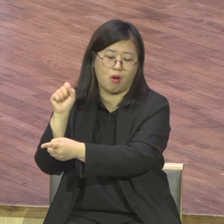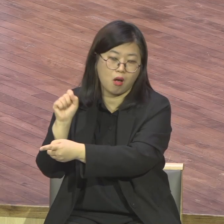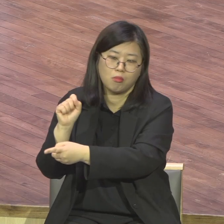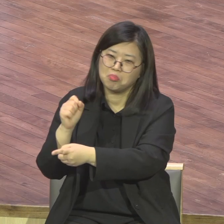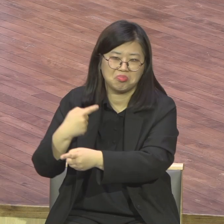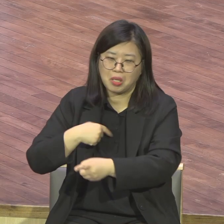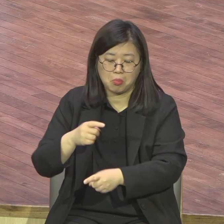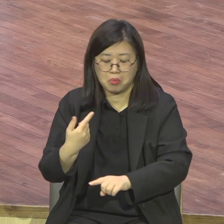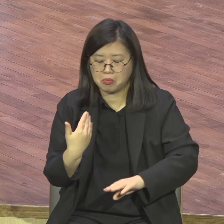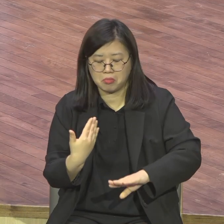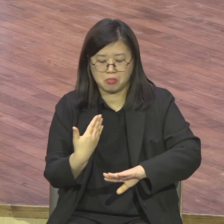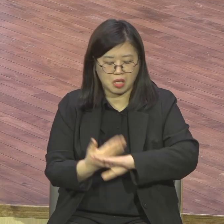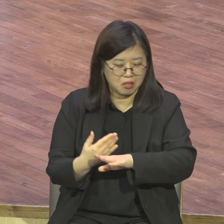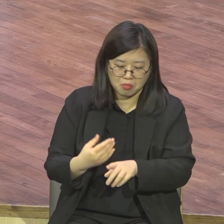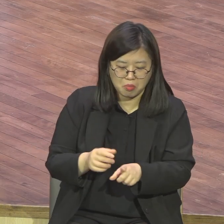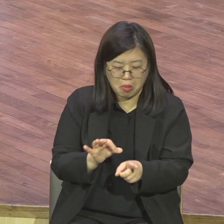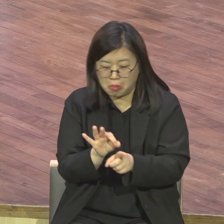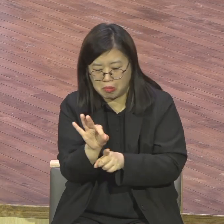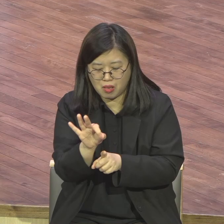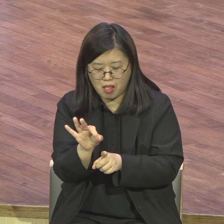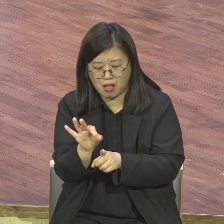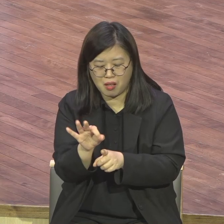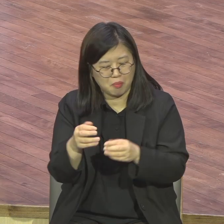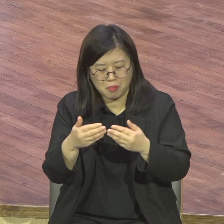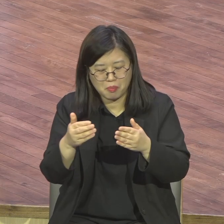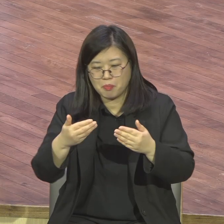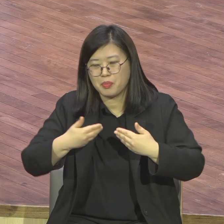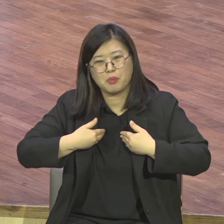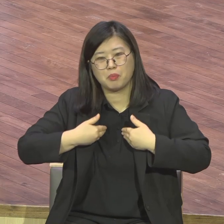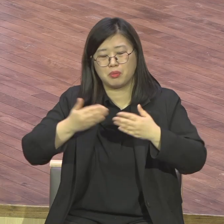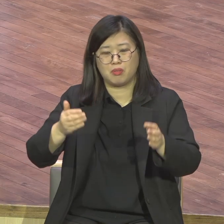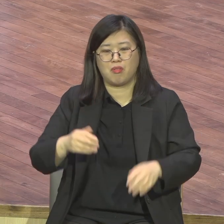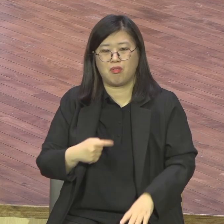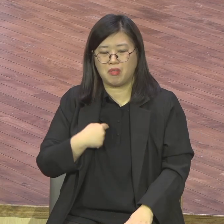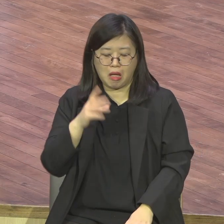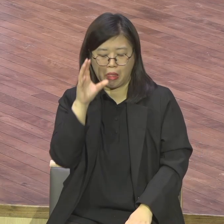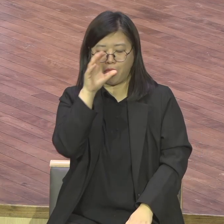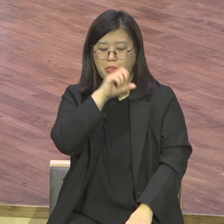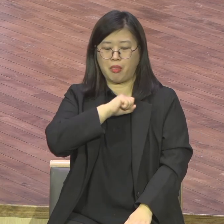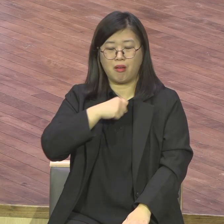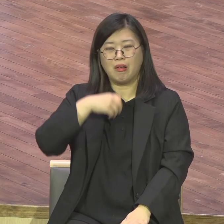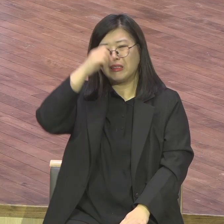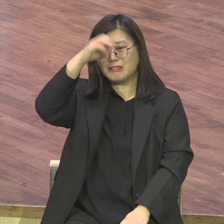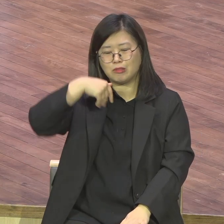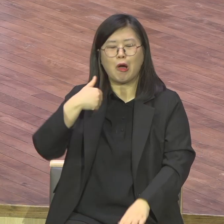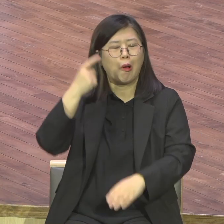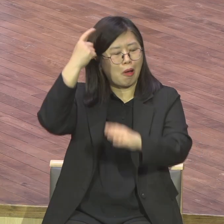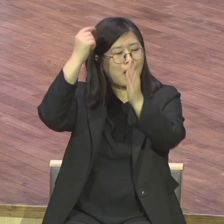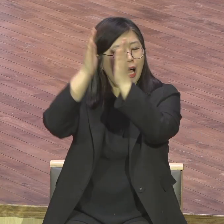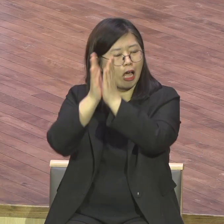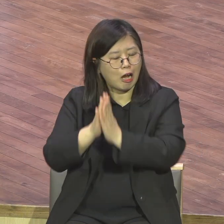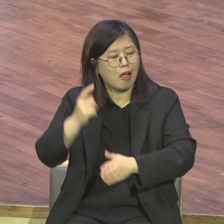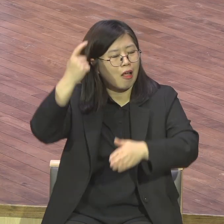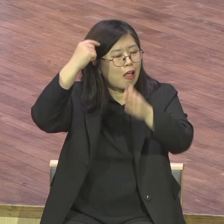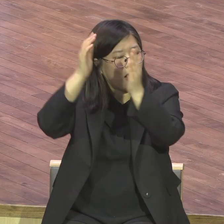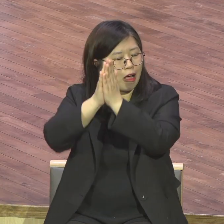교형적 분위기 제가 할 말은 하나도 없으면 할 말이 하나도 없고 이만큼 떠서 들을 수가 없어요.